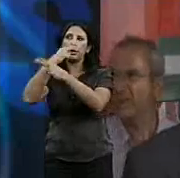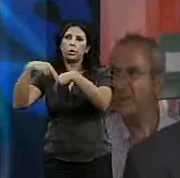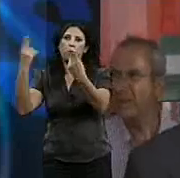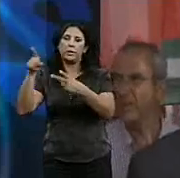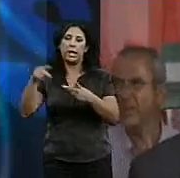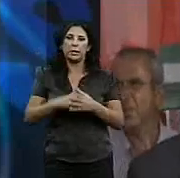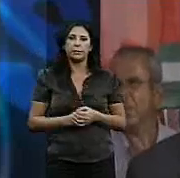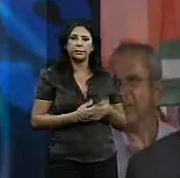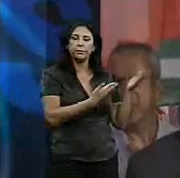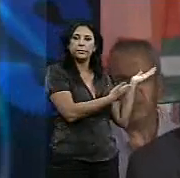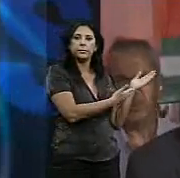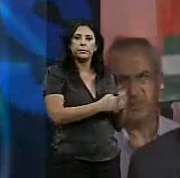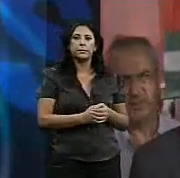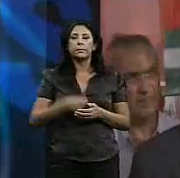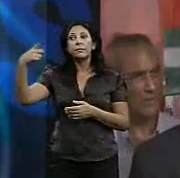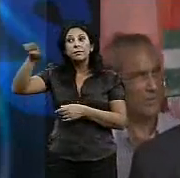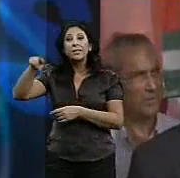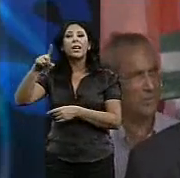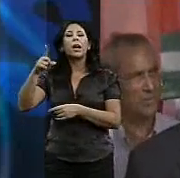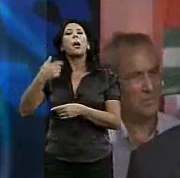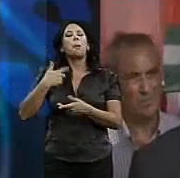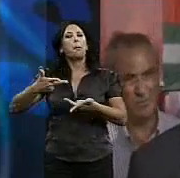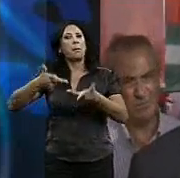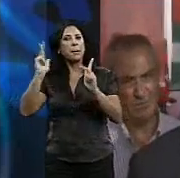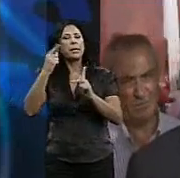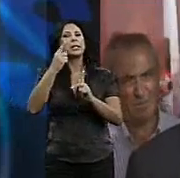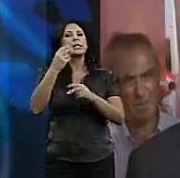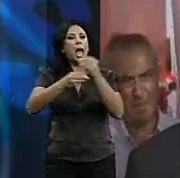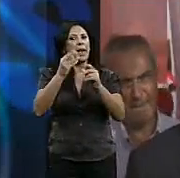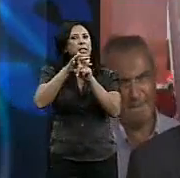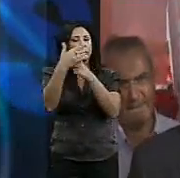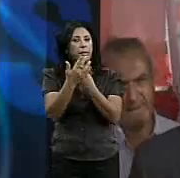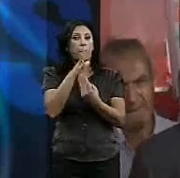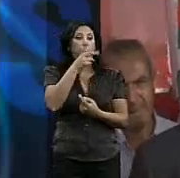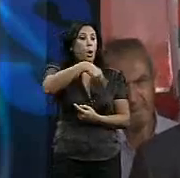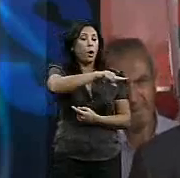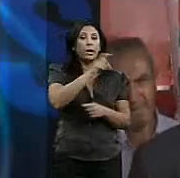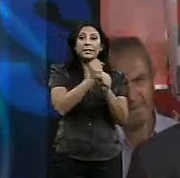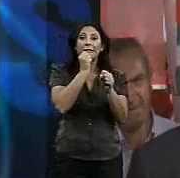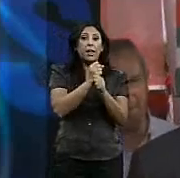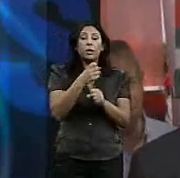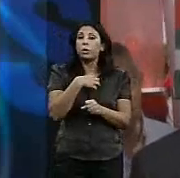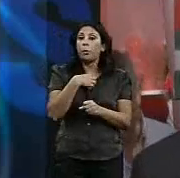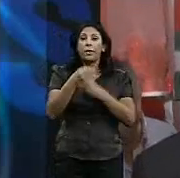permitido desmantelar la inspección de trabajo y ante esta situación de impunidad por la que campan muchísimos empresarios